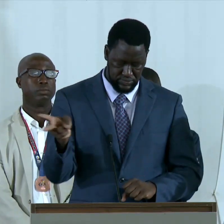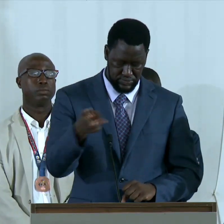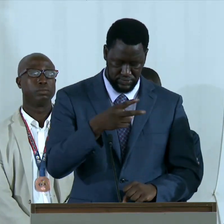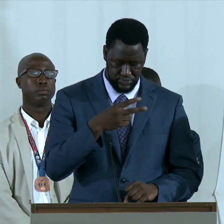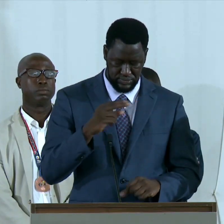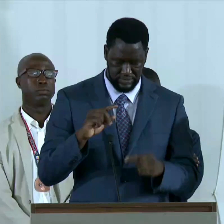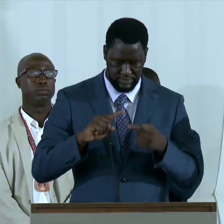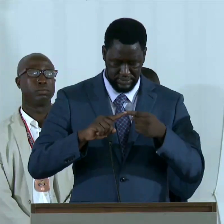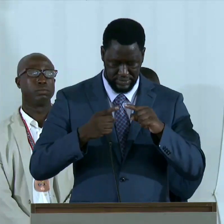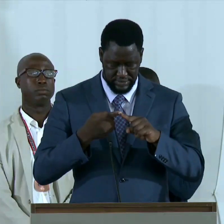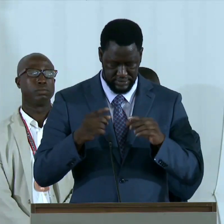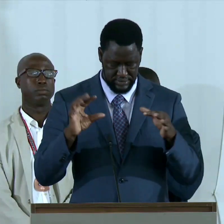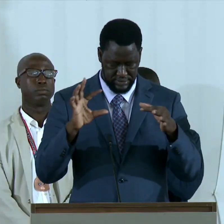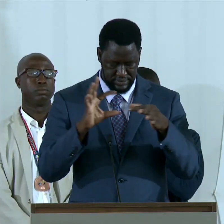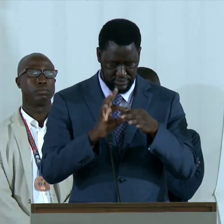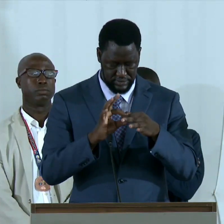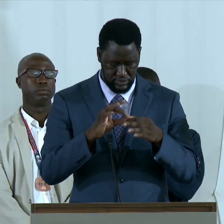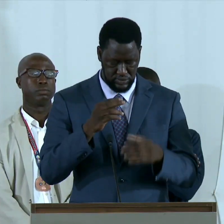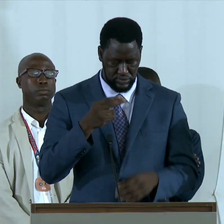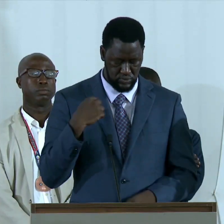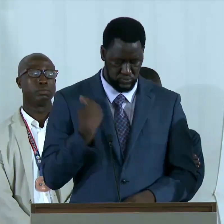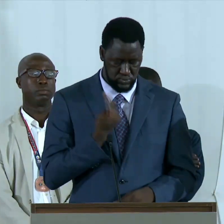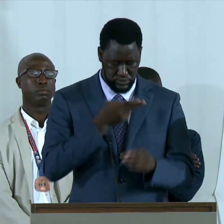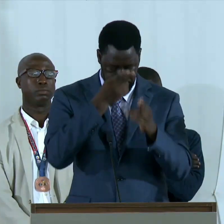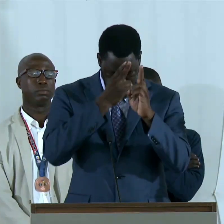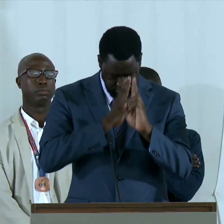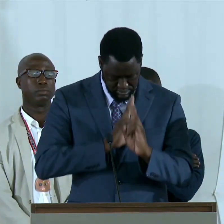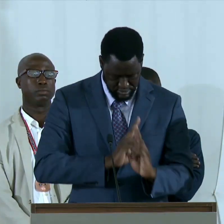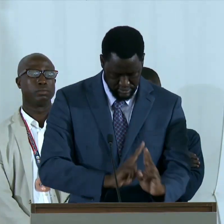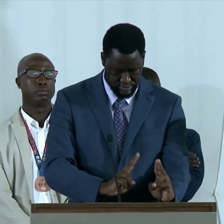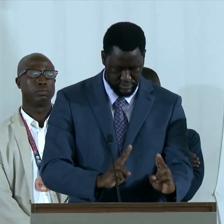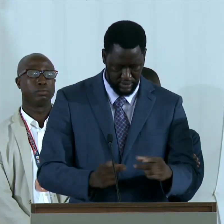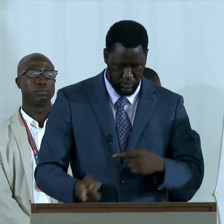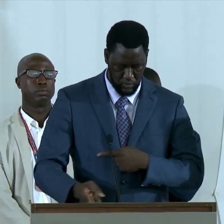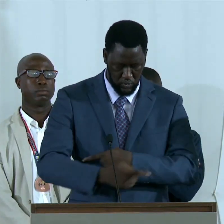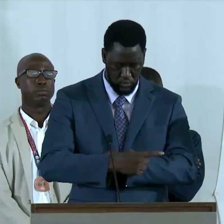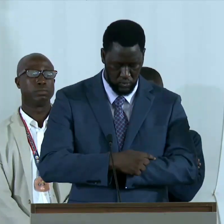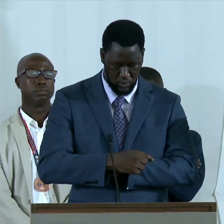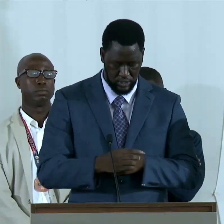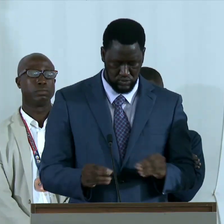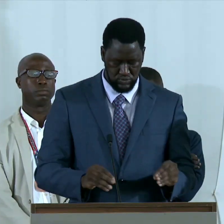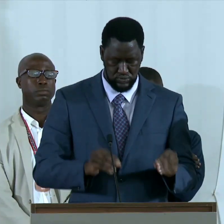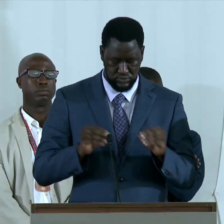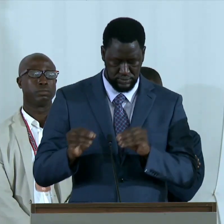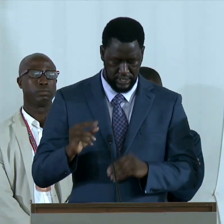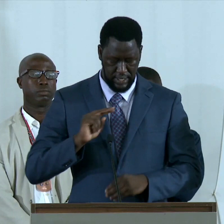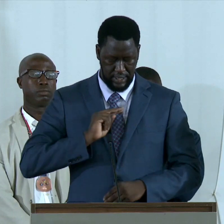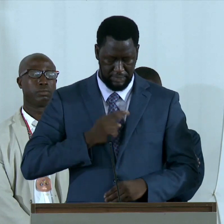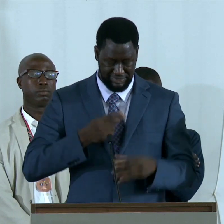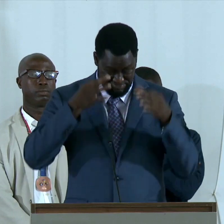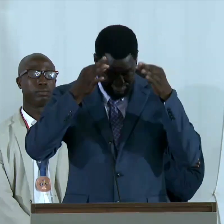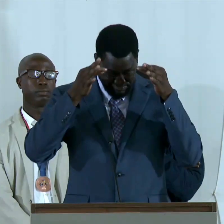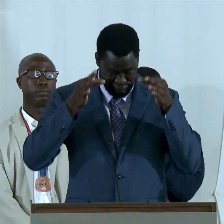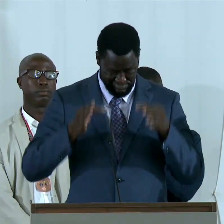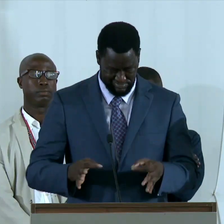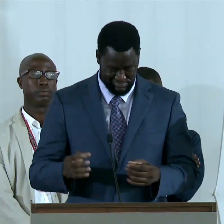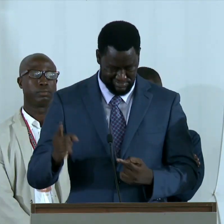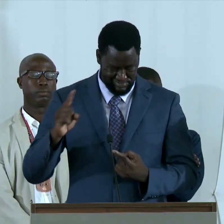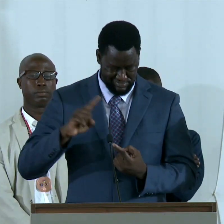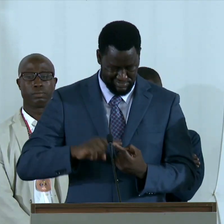Votre décision de nous honorer aujourd'hui renforce notre détermination